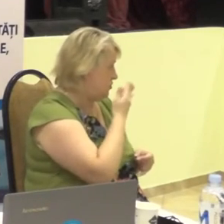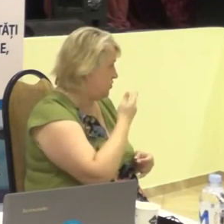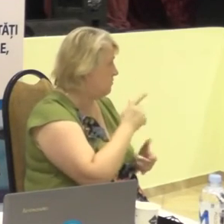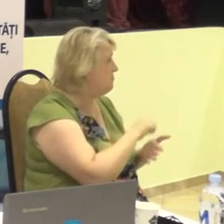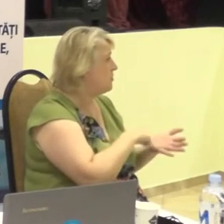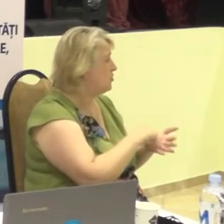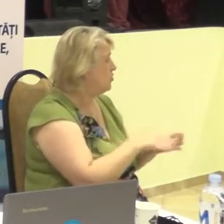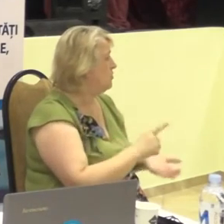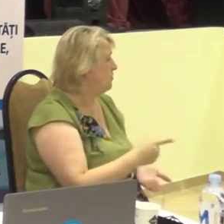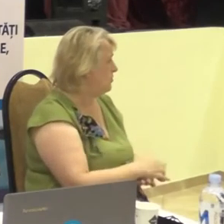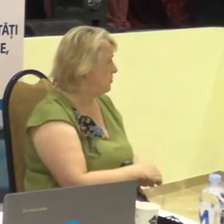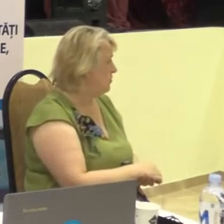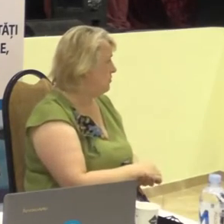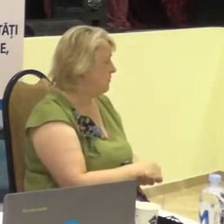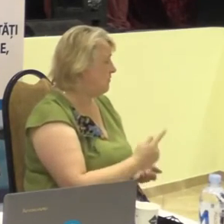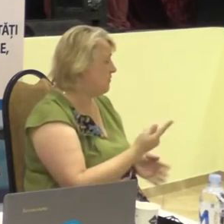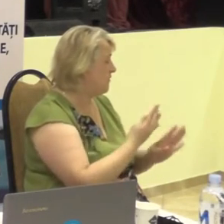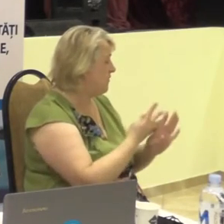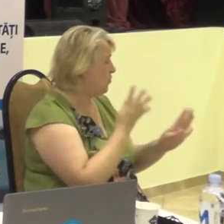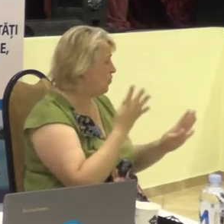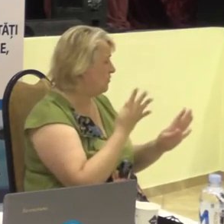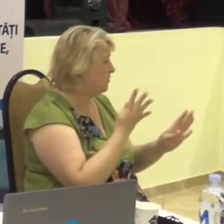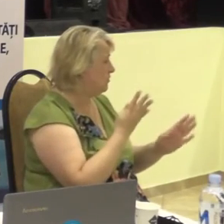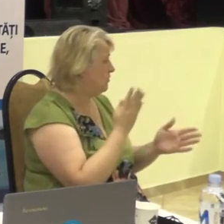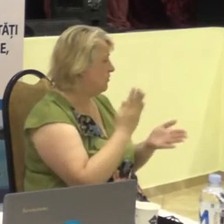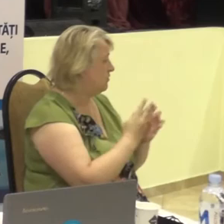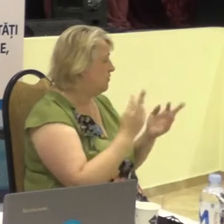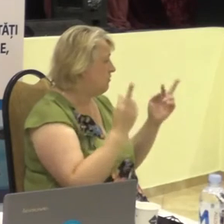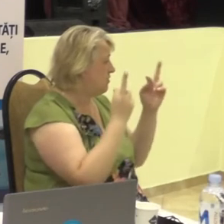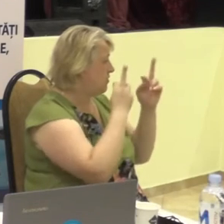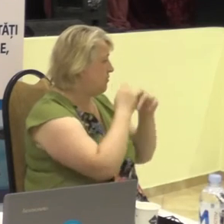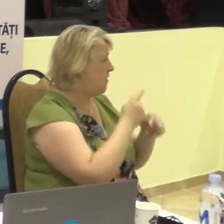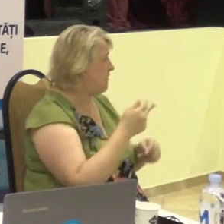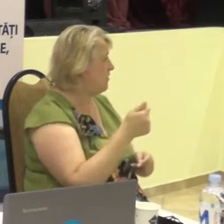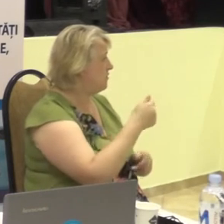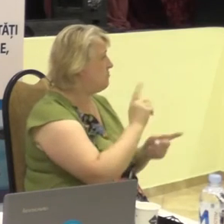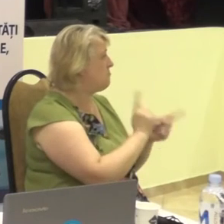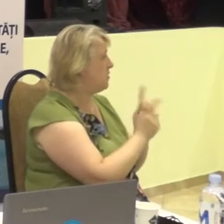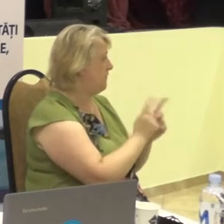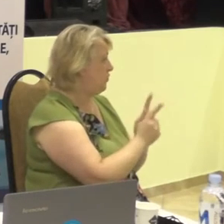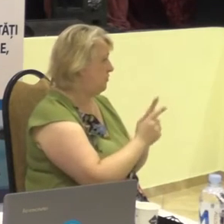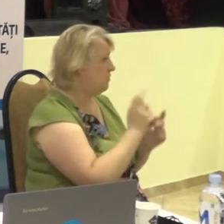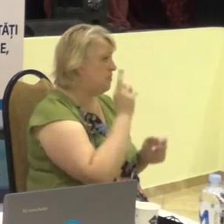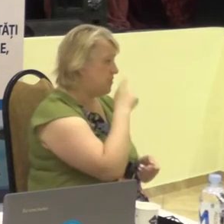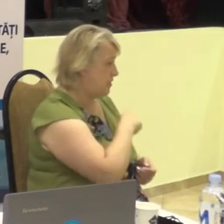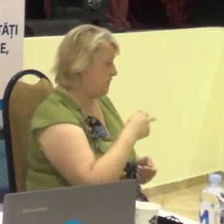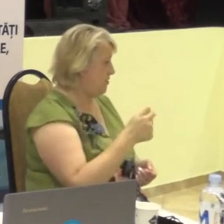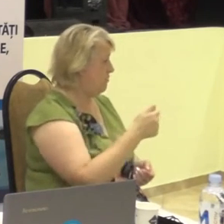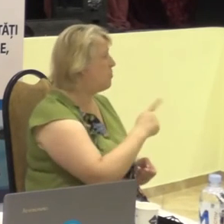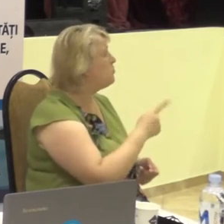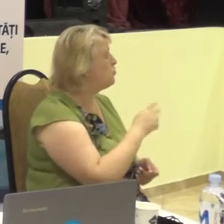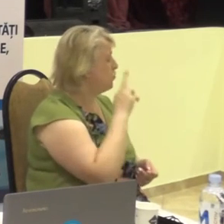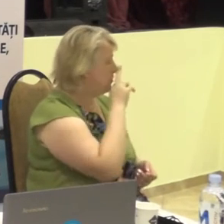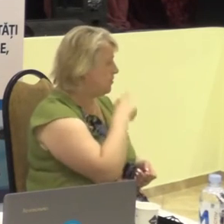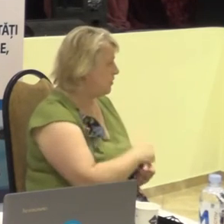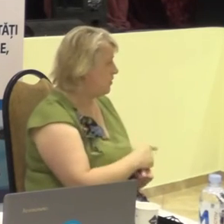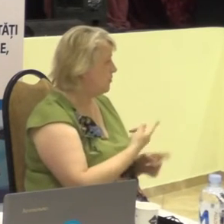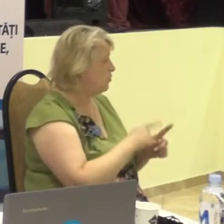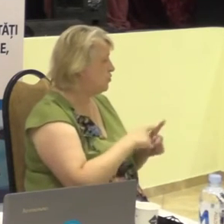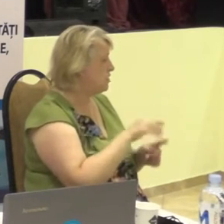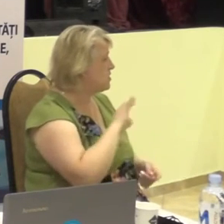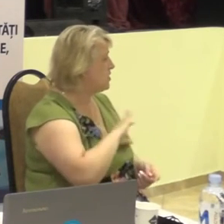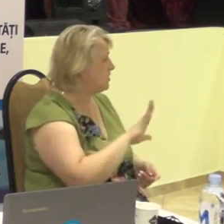motive? În primul rând sunt incorrect titrate. De ce este incorrect? Pentru că nu este